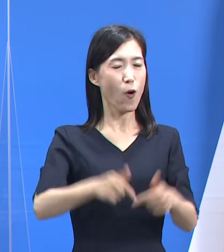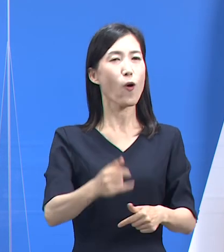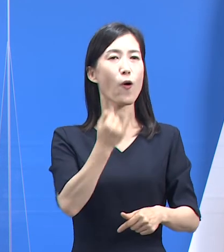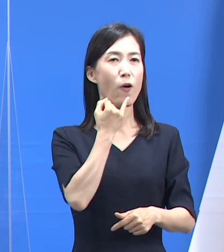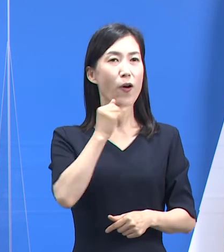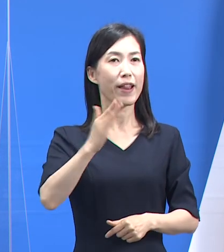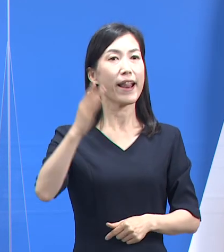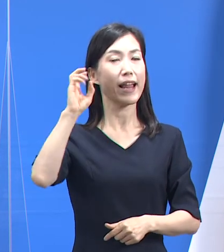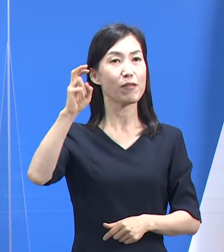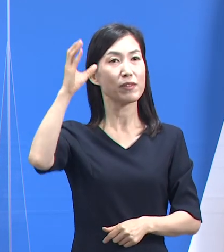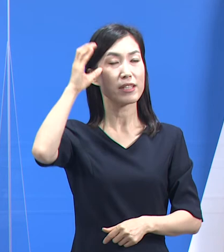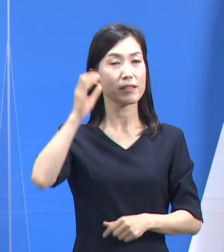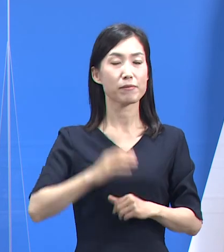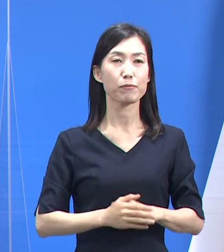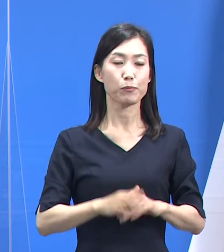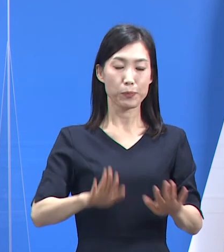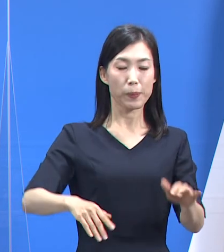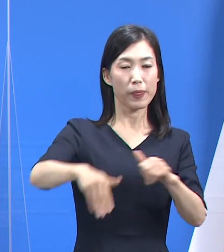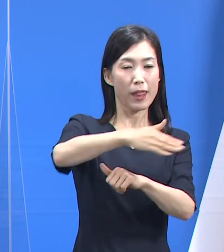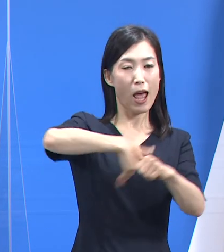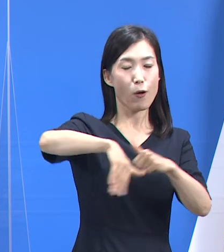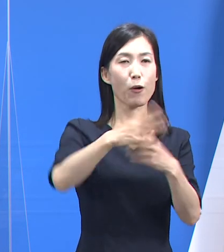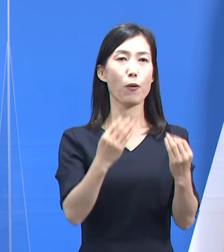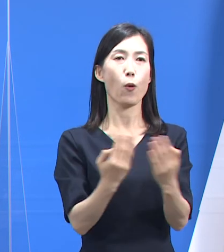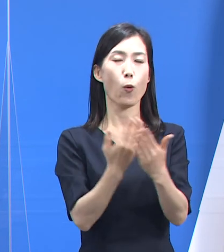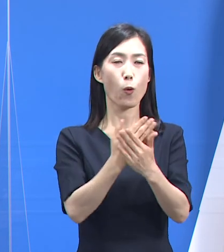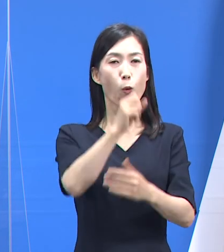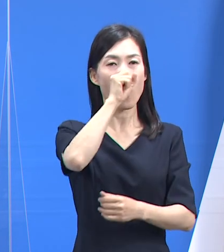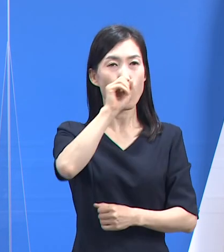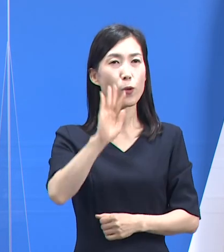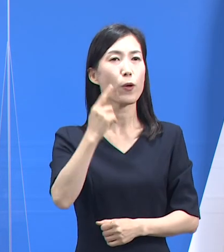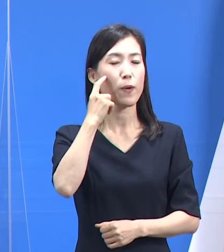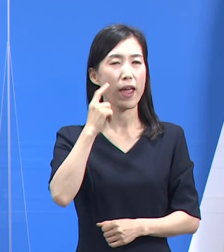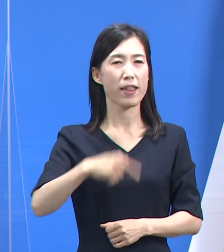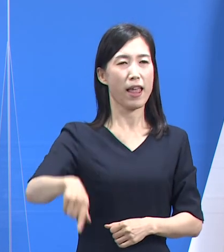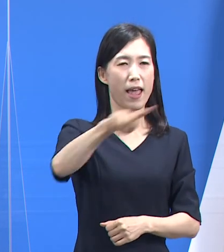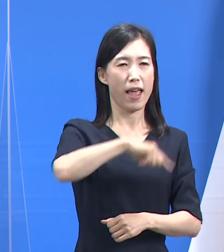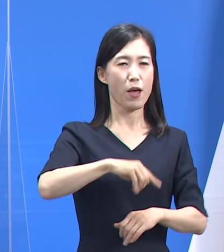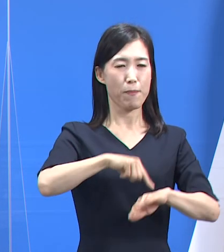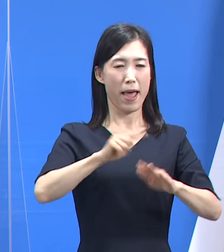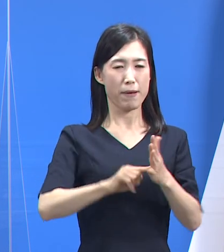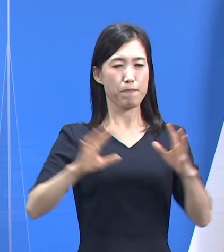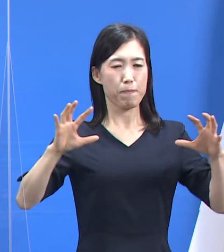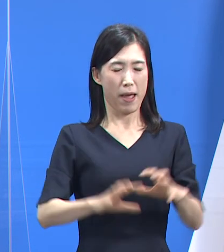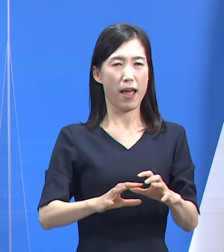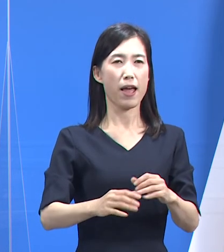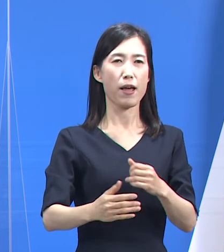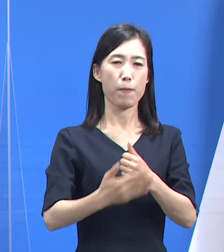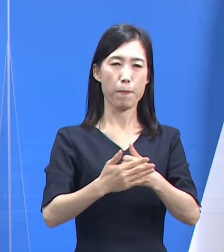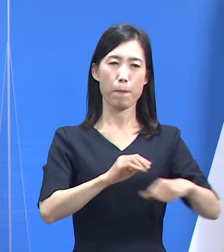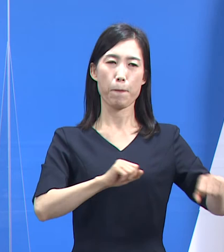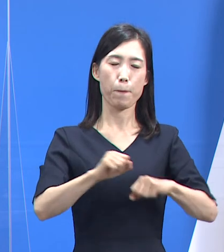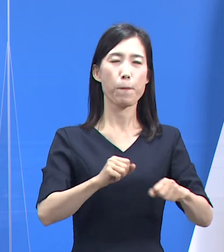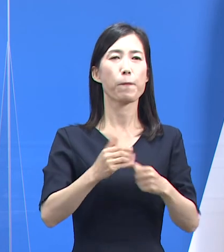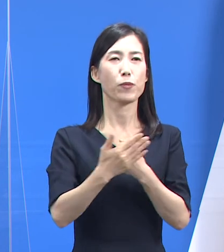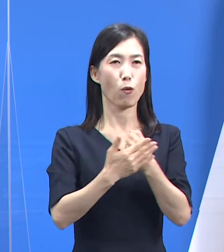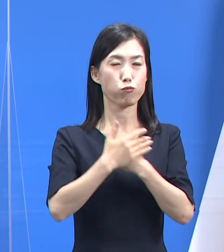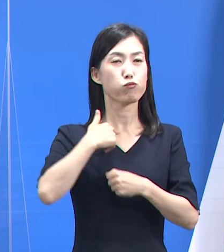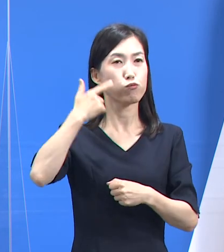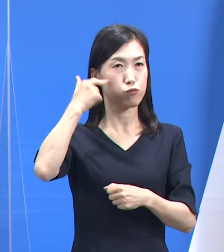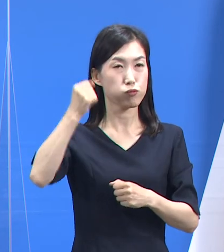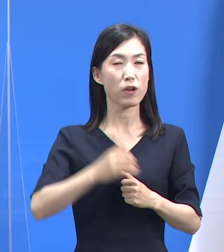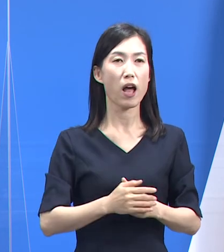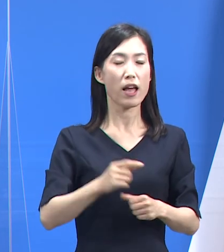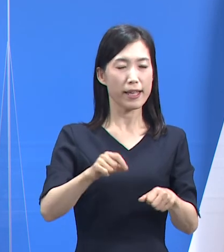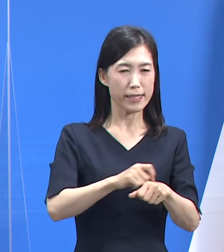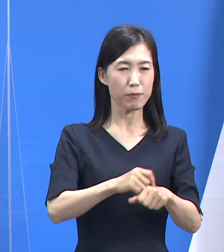이렇듯 상황이 진전되고 개선된 것은 모두가 한 팀이 되어 활약했기 때문입니다. 특히 보건소를 중심으로 한